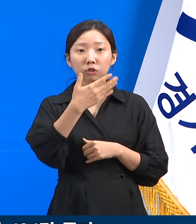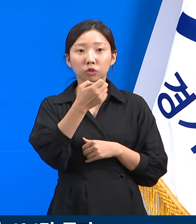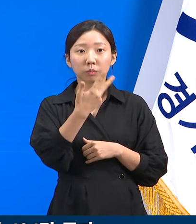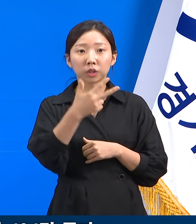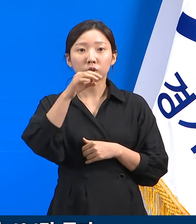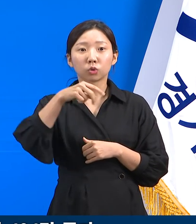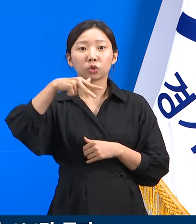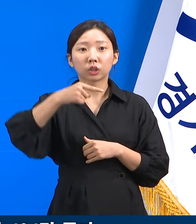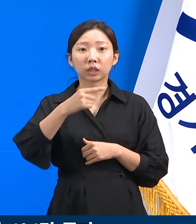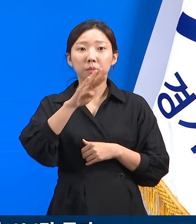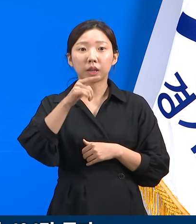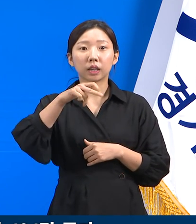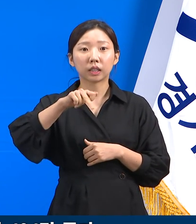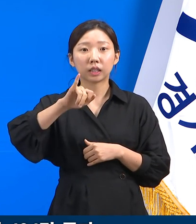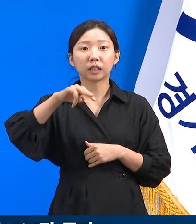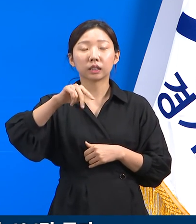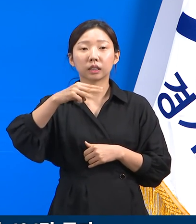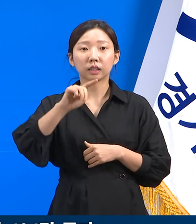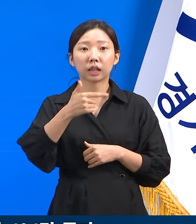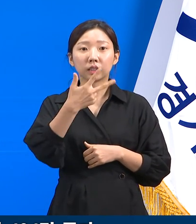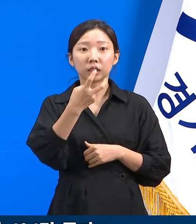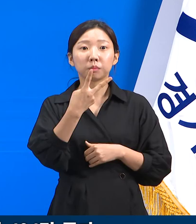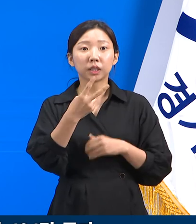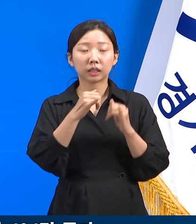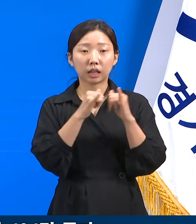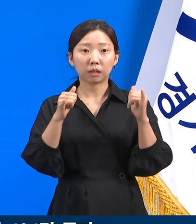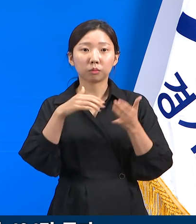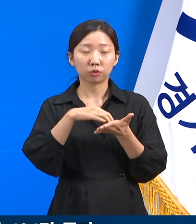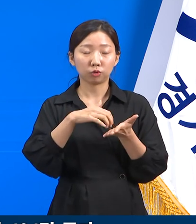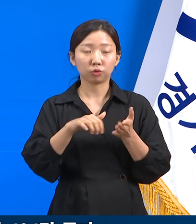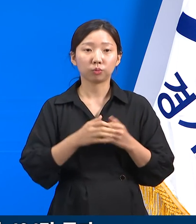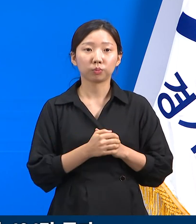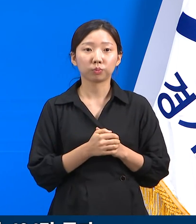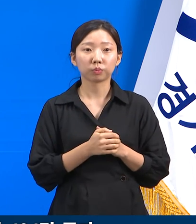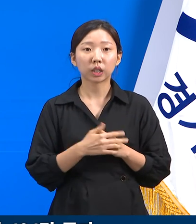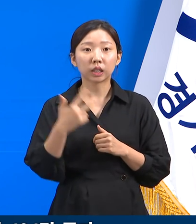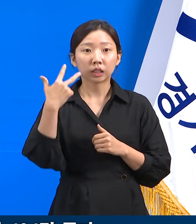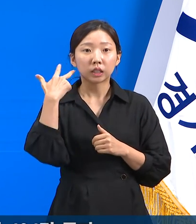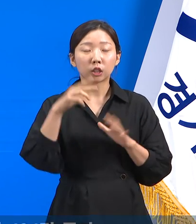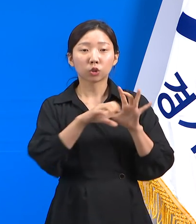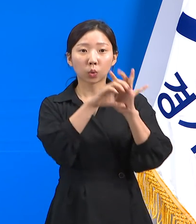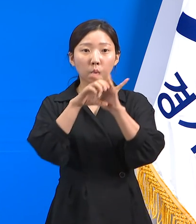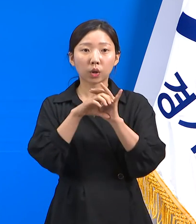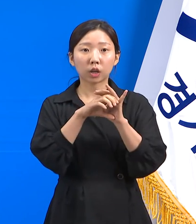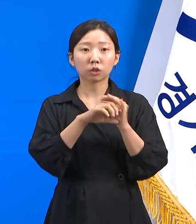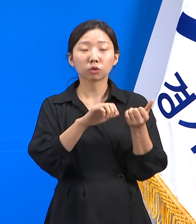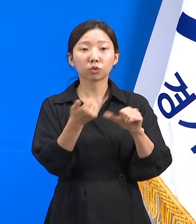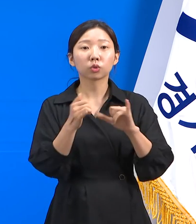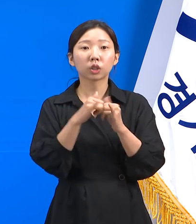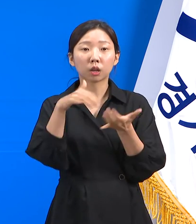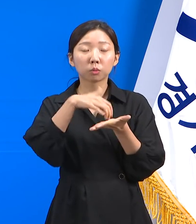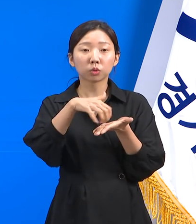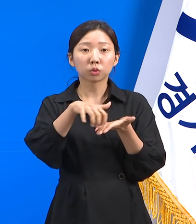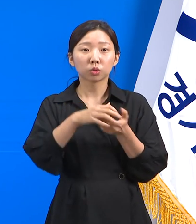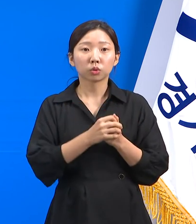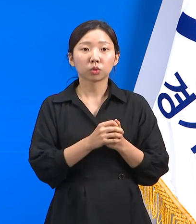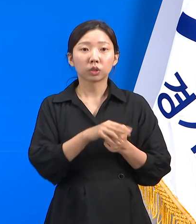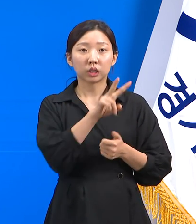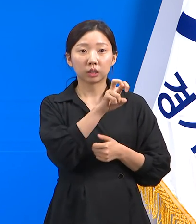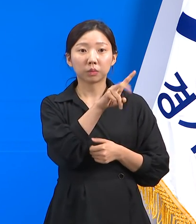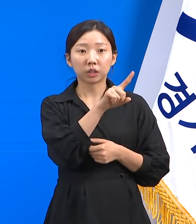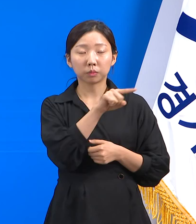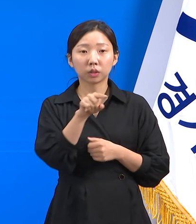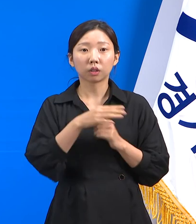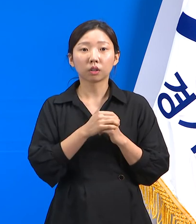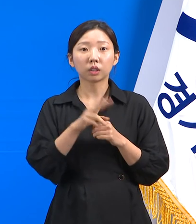72명 순으로 나타났습니다. 지난주 코로나19 사망자 현황입니다. 22일부터